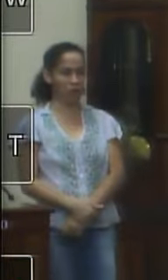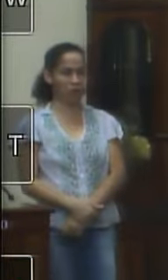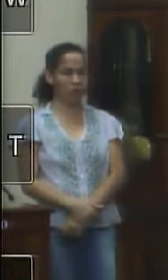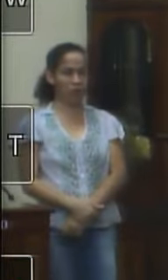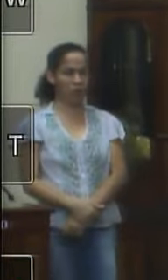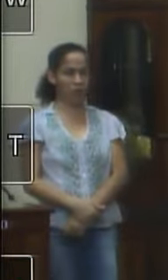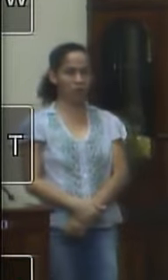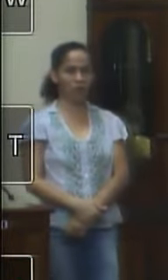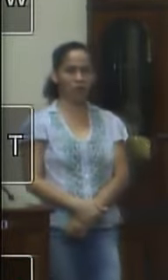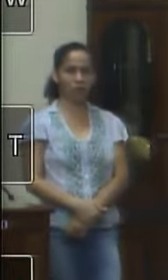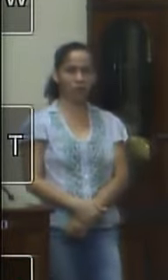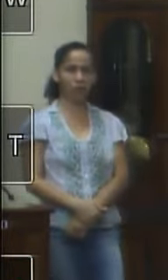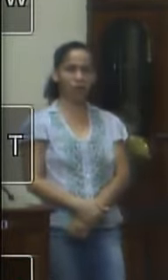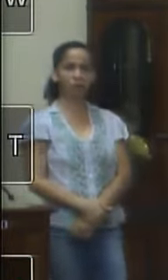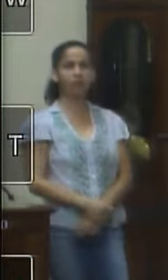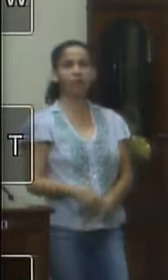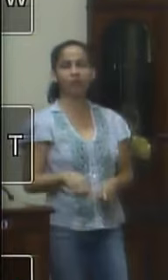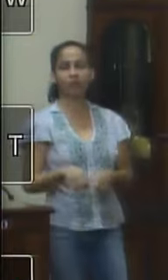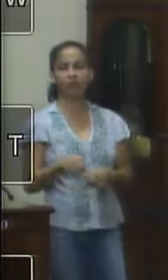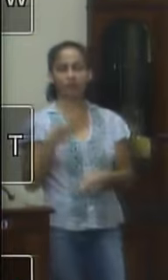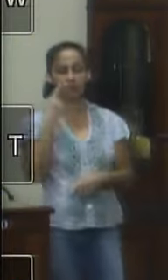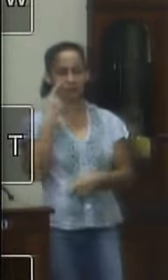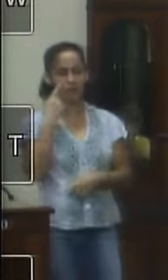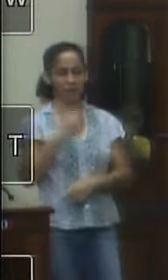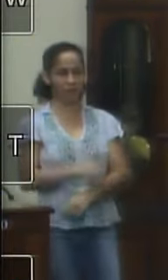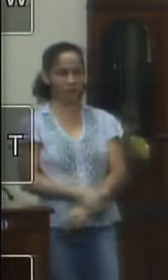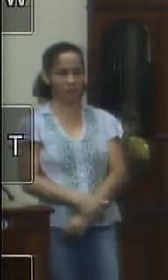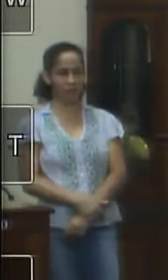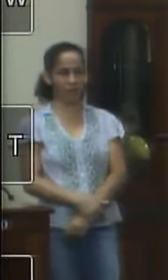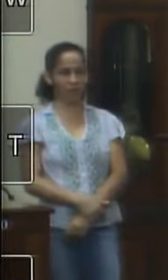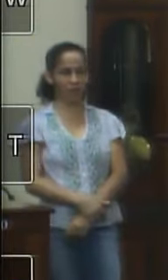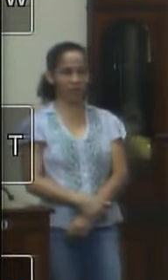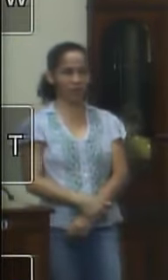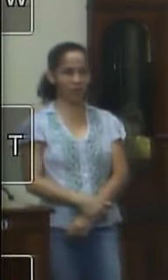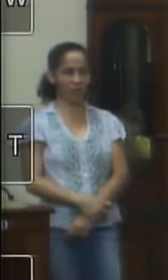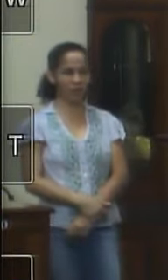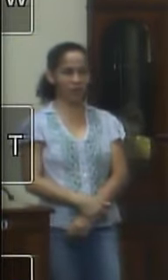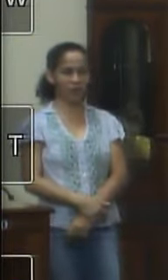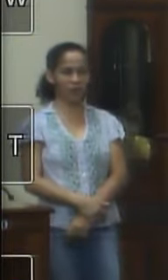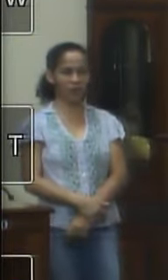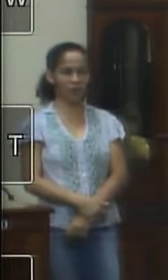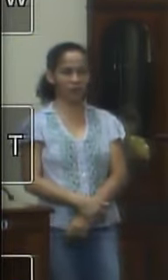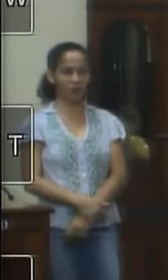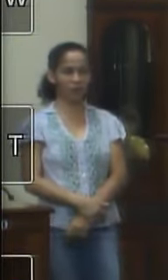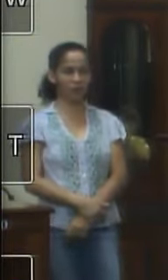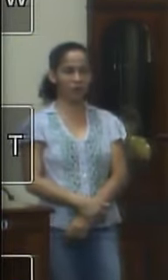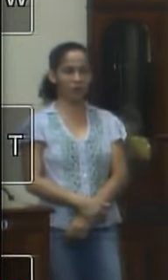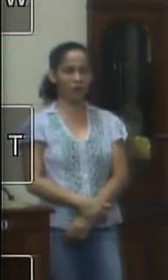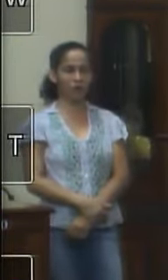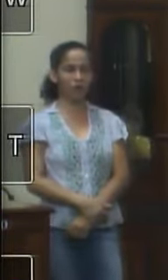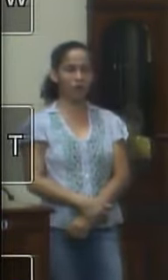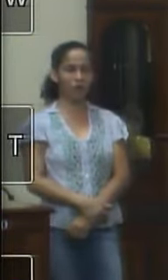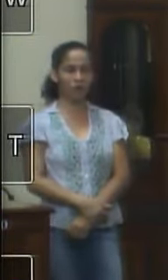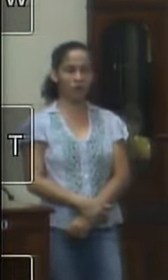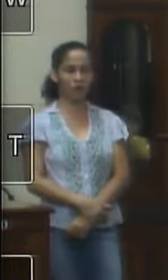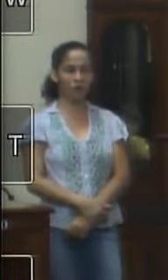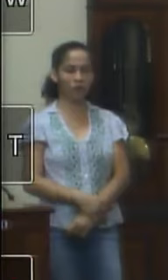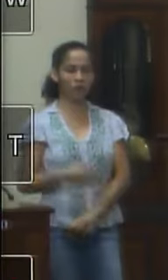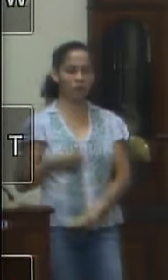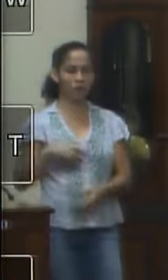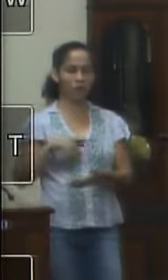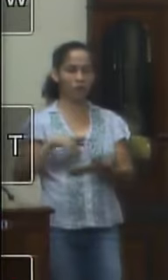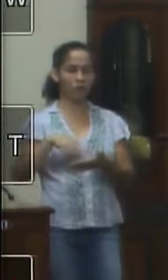obrigado é que eu gosto de obrigado eu fiz um